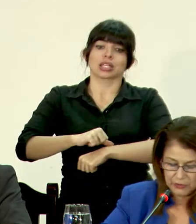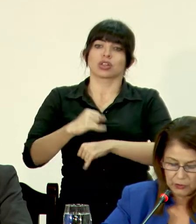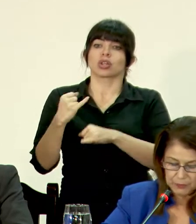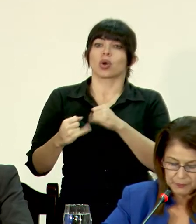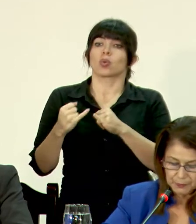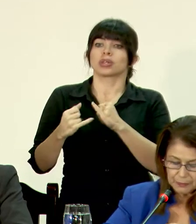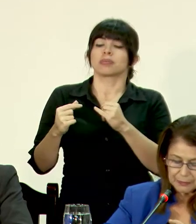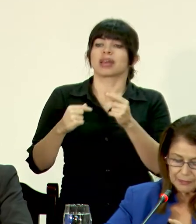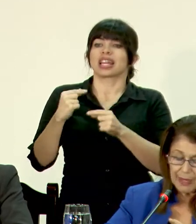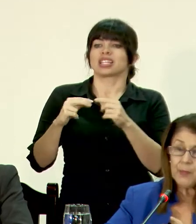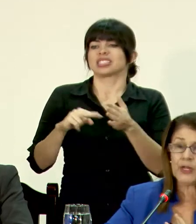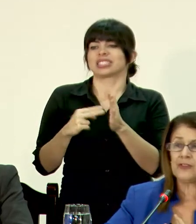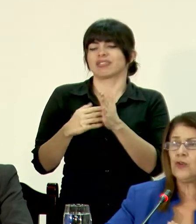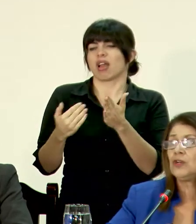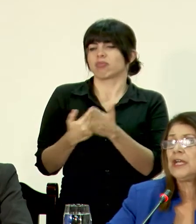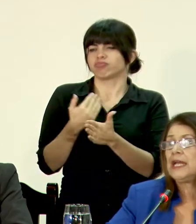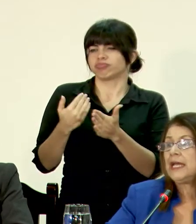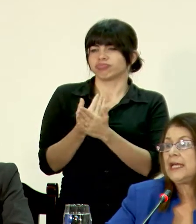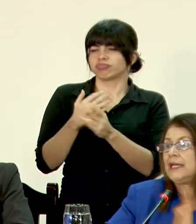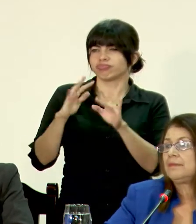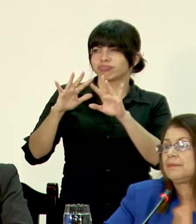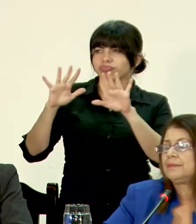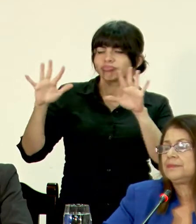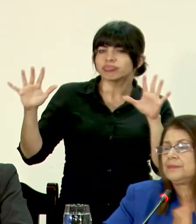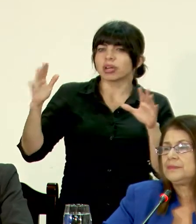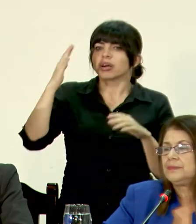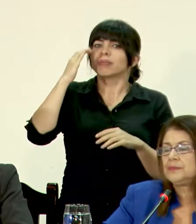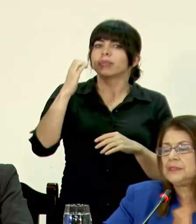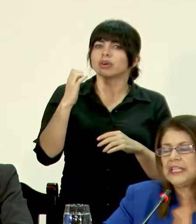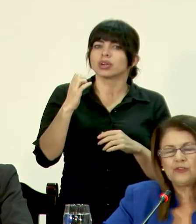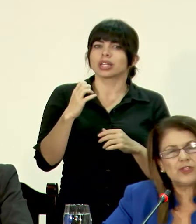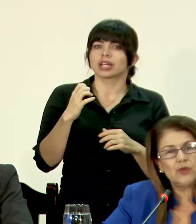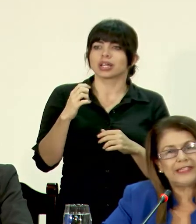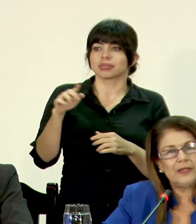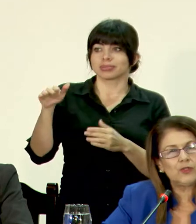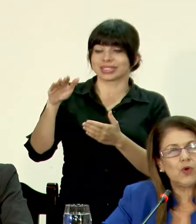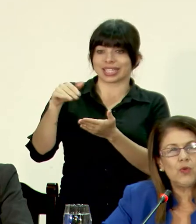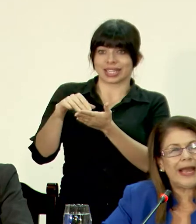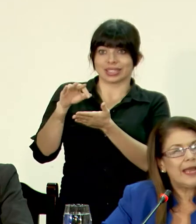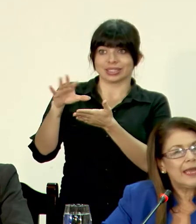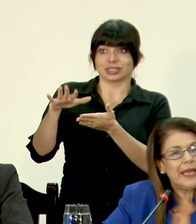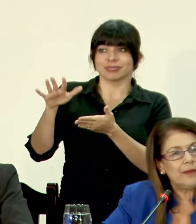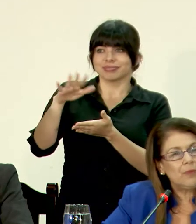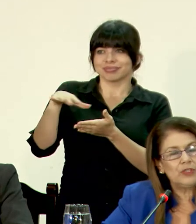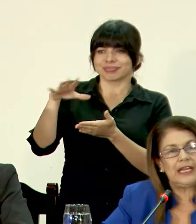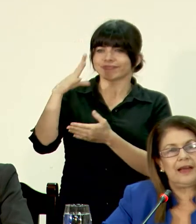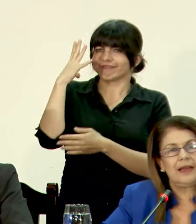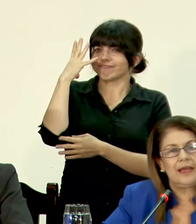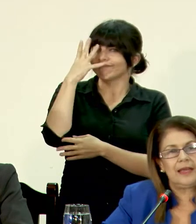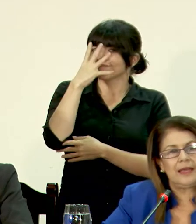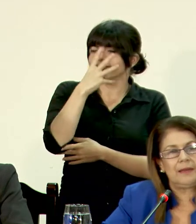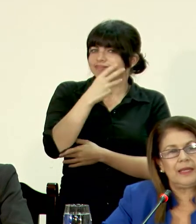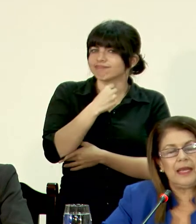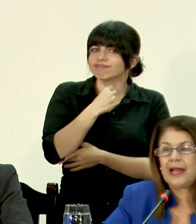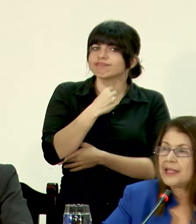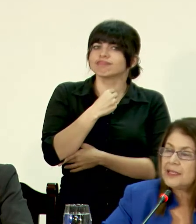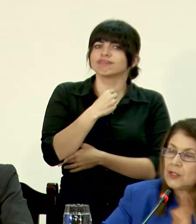generación, porque son centros educativos con una hermosa